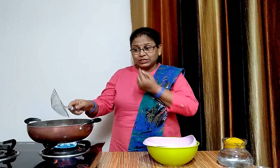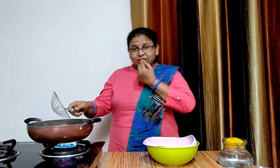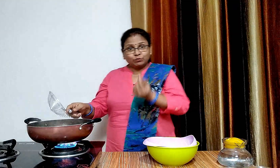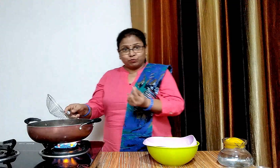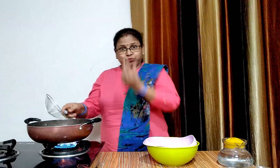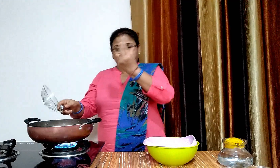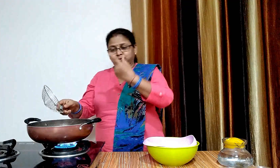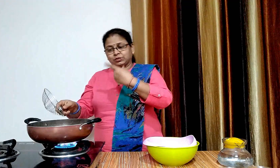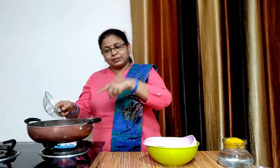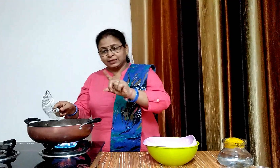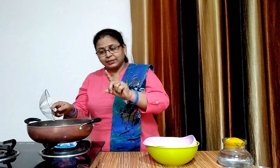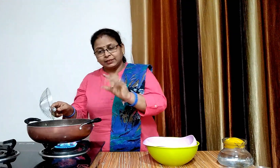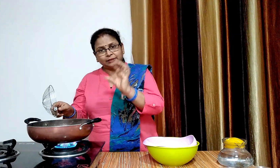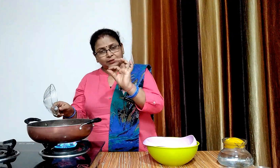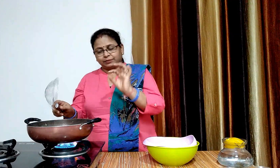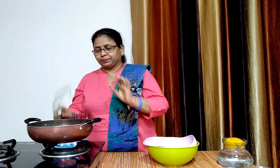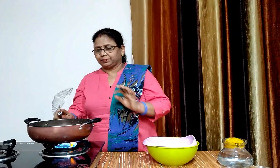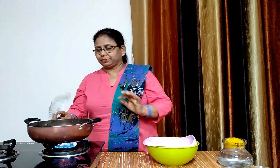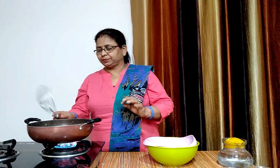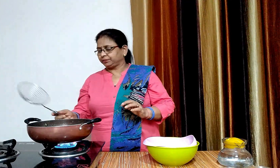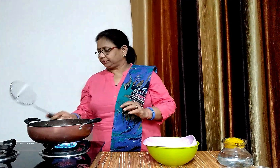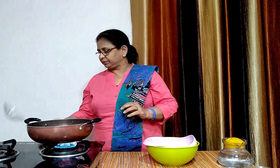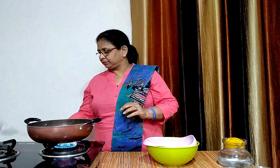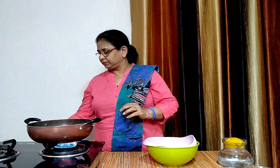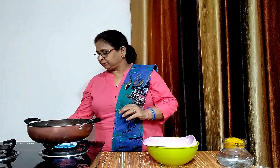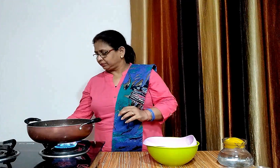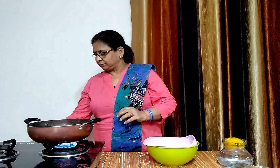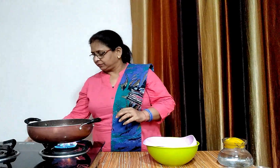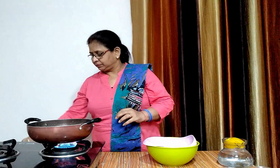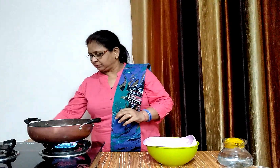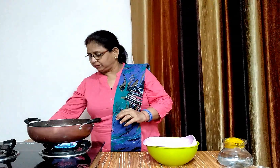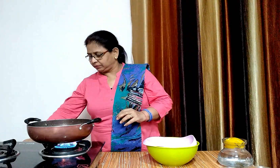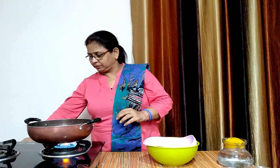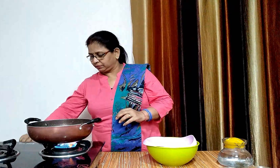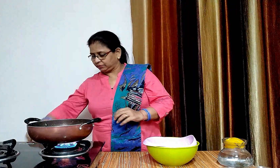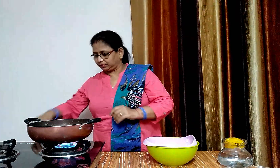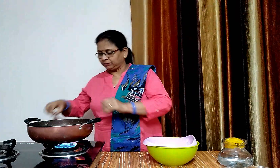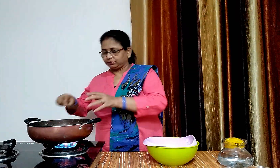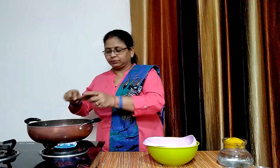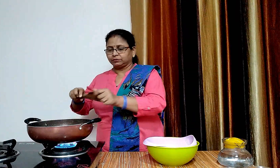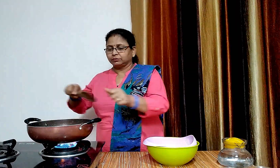पास्ता से बॉइल हो चुके हैं इसे हम आज से चेक कर लेते हैं